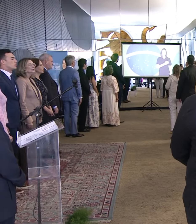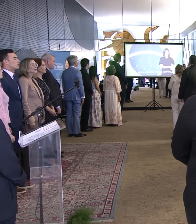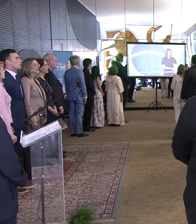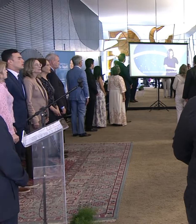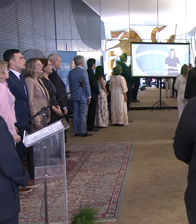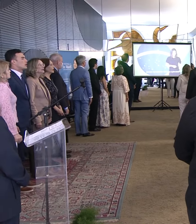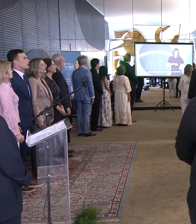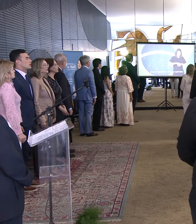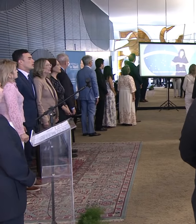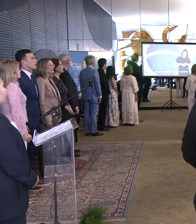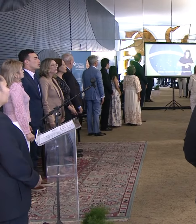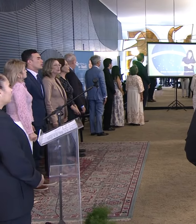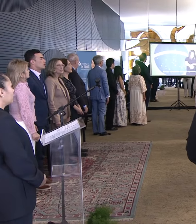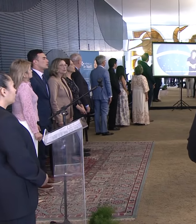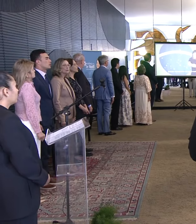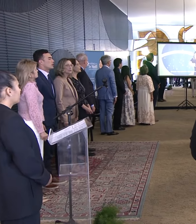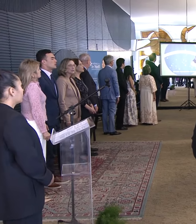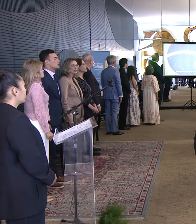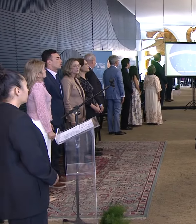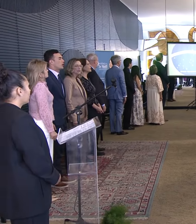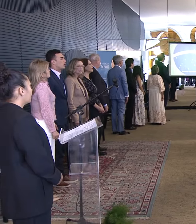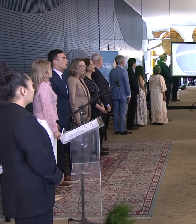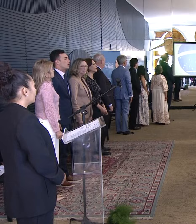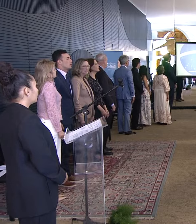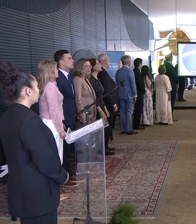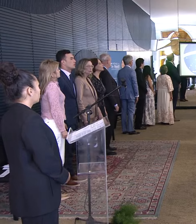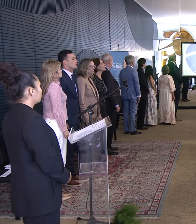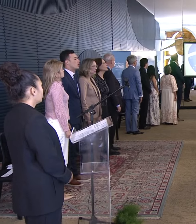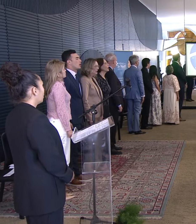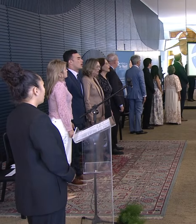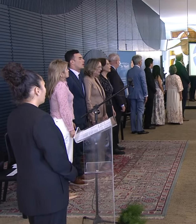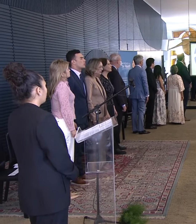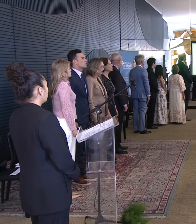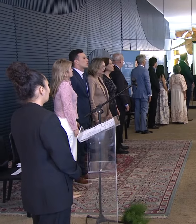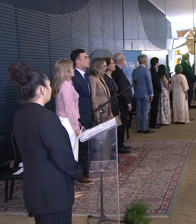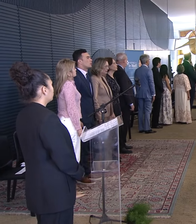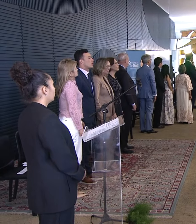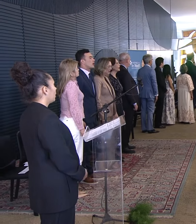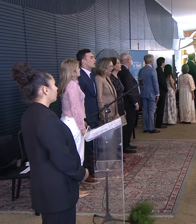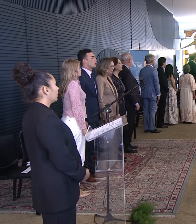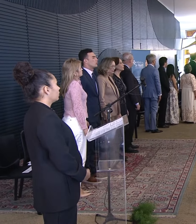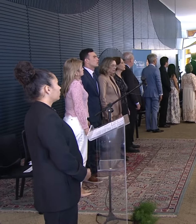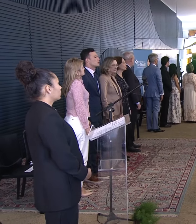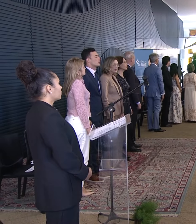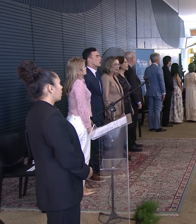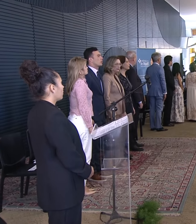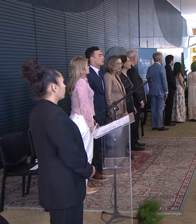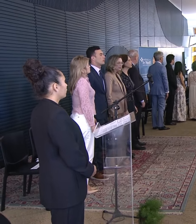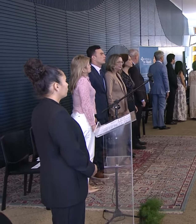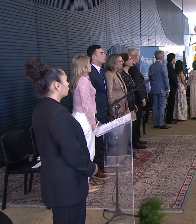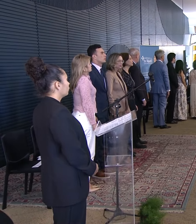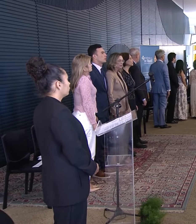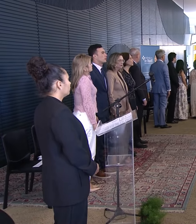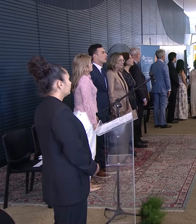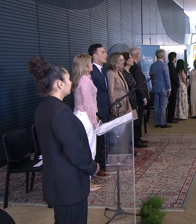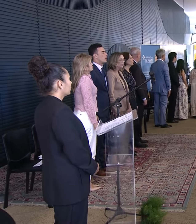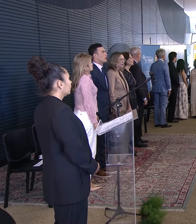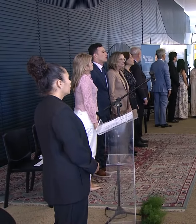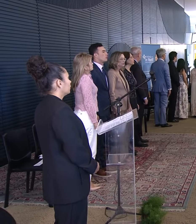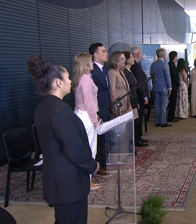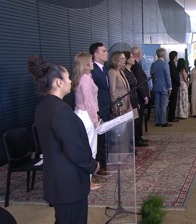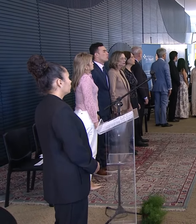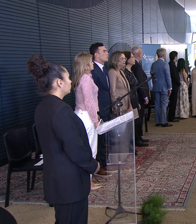Deitado eternamente em verso esplêndido Ao som do mar e à luz do céu profundo